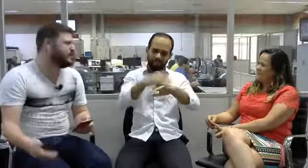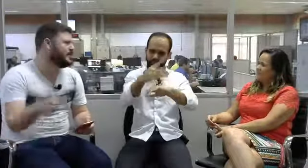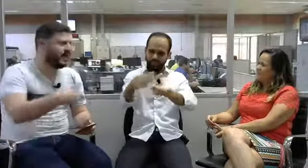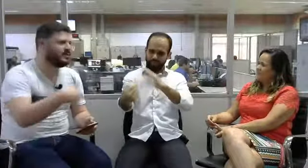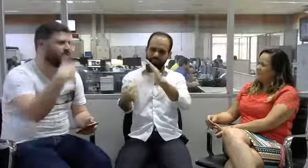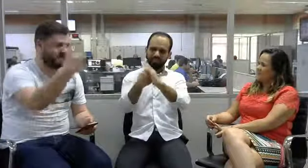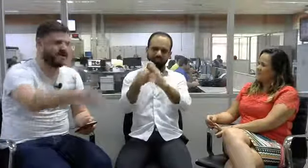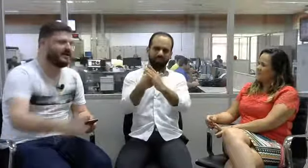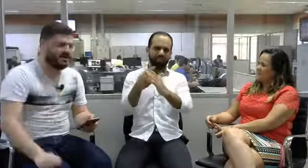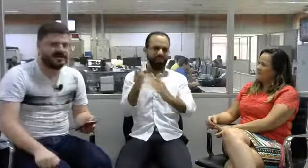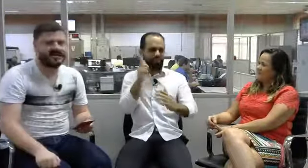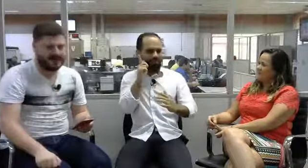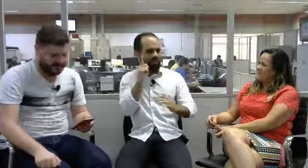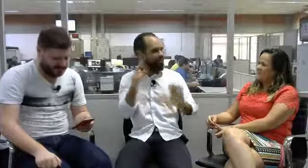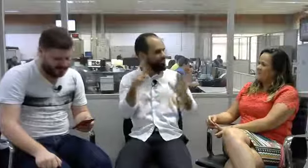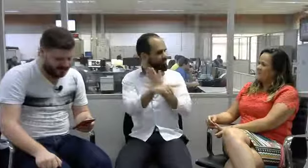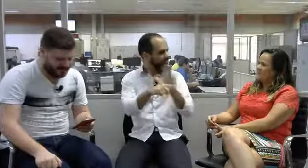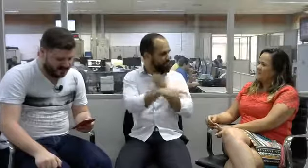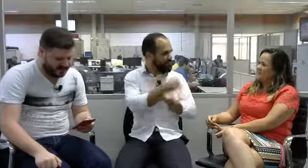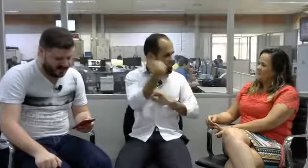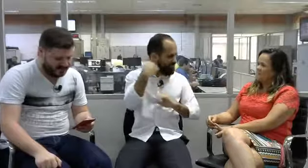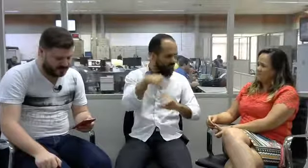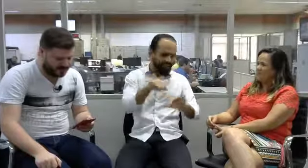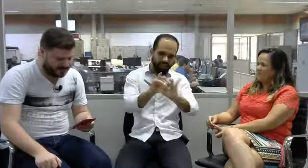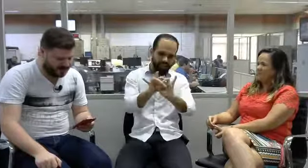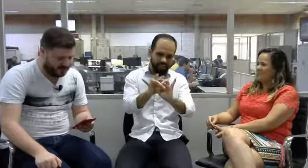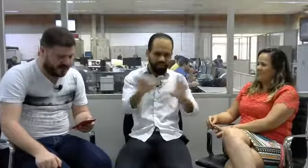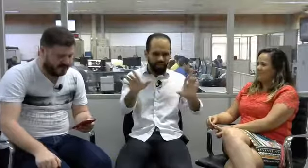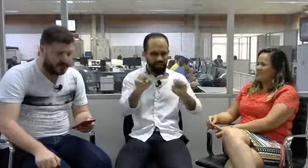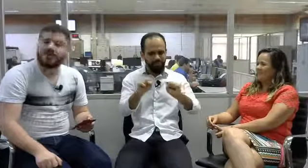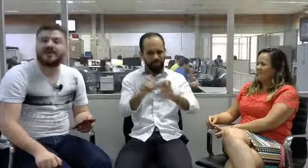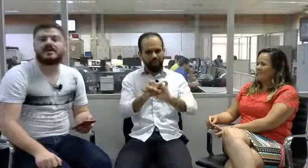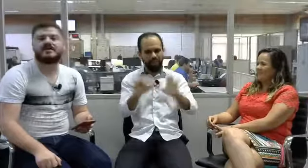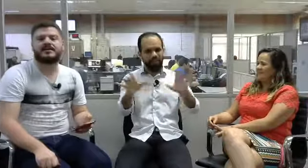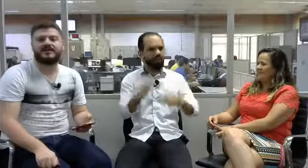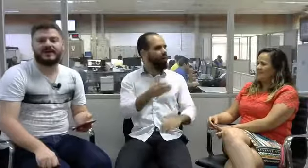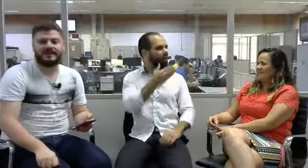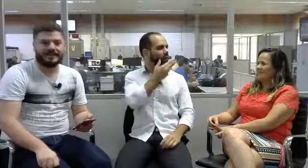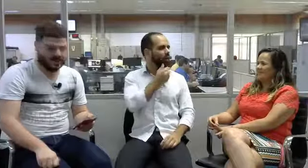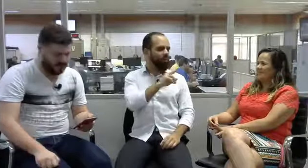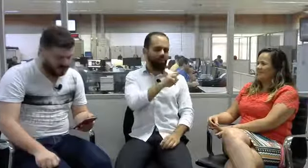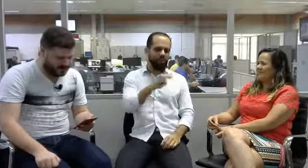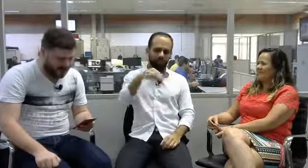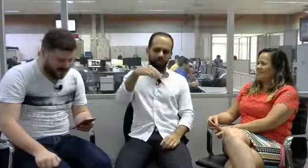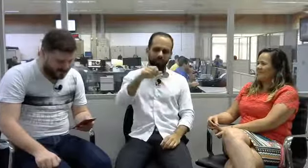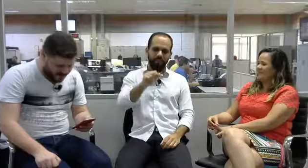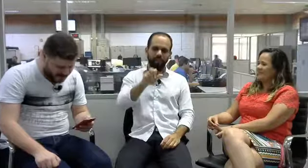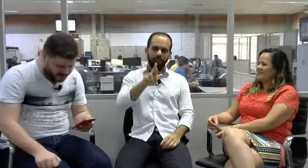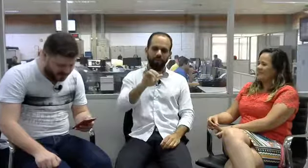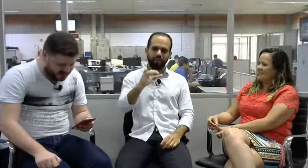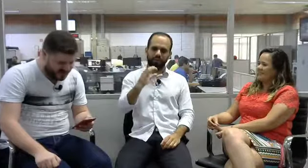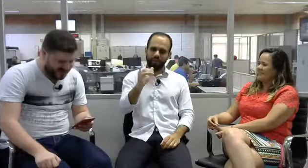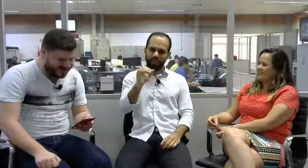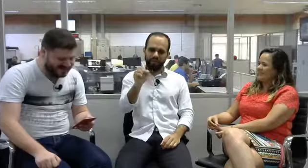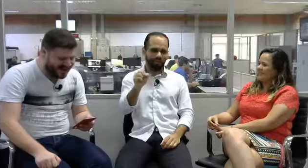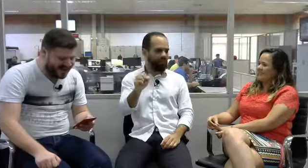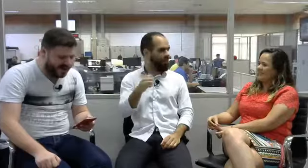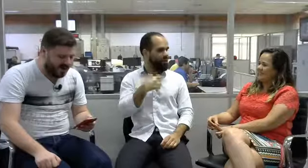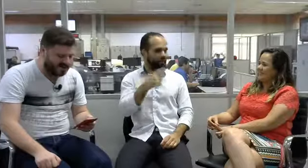Glaucio, para a Jaqueline poder responder aqui. Maurício da Silva disse, parabéns. Andréia Rosa,